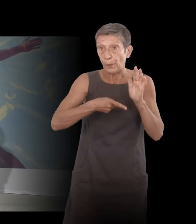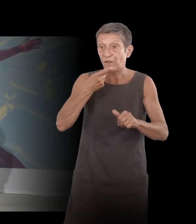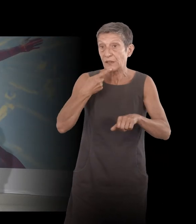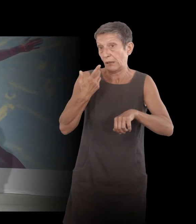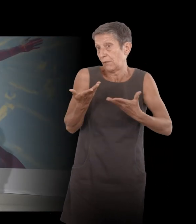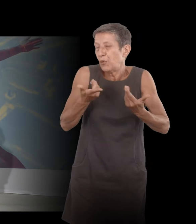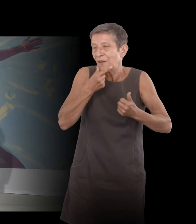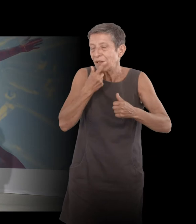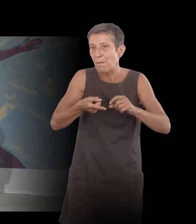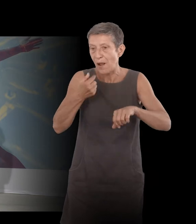directement de moi.